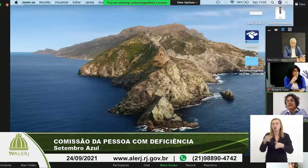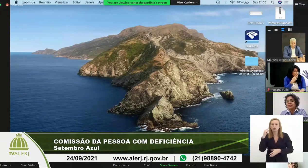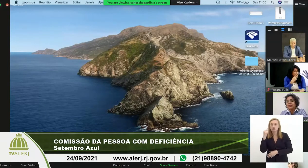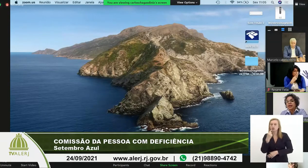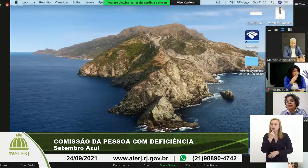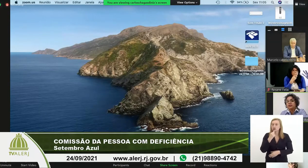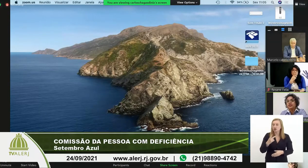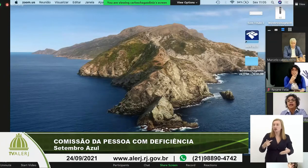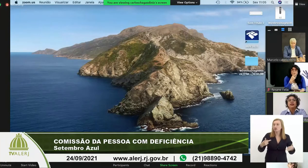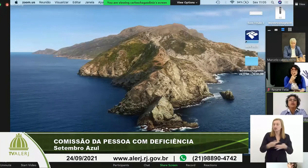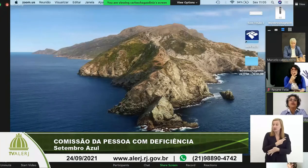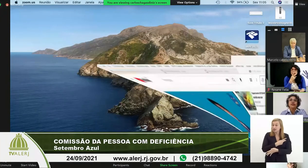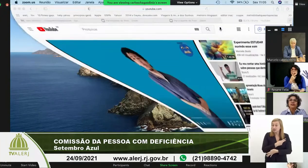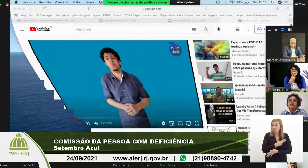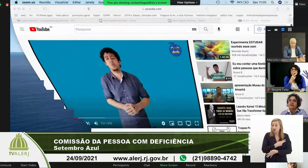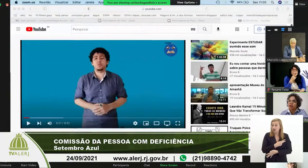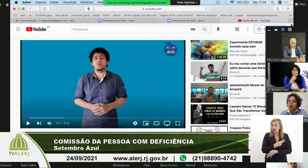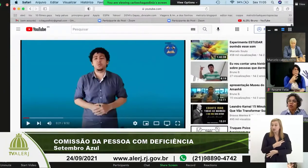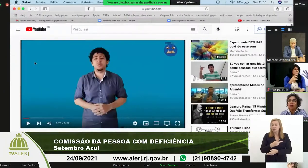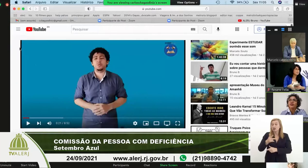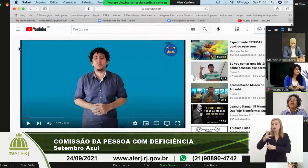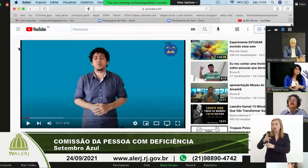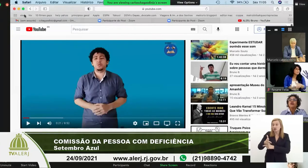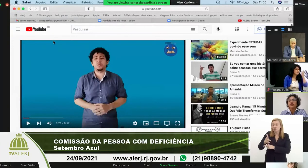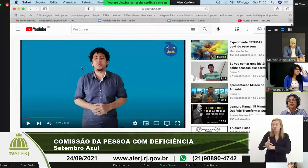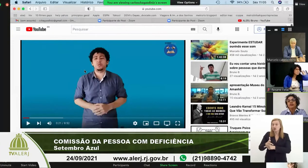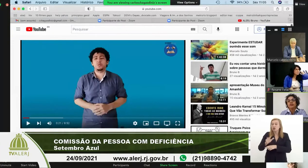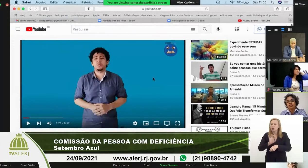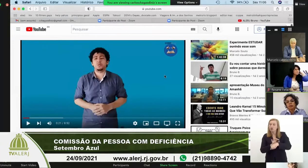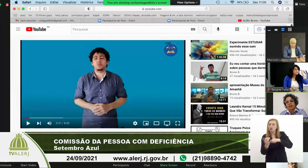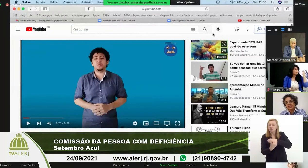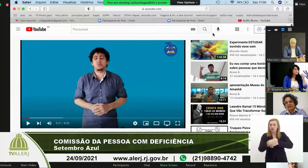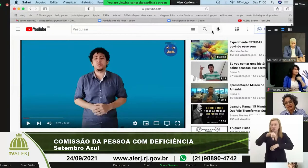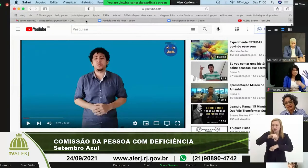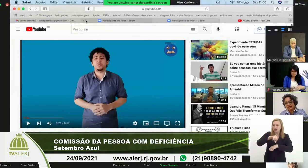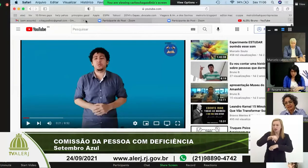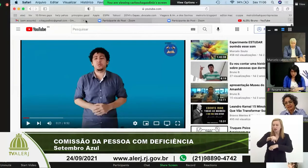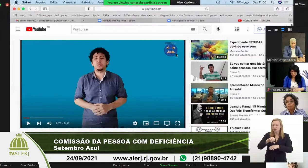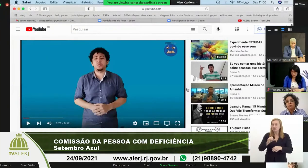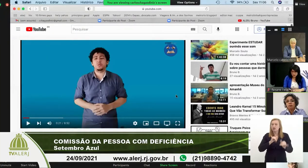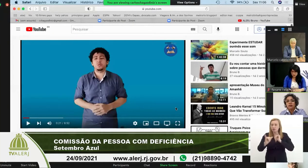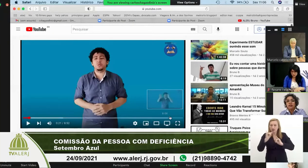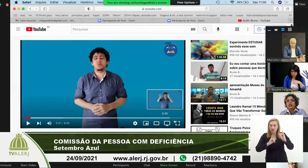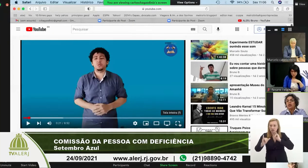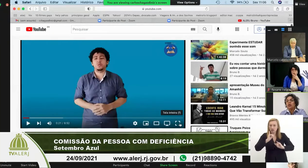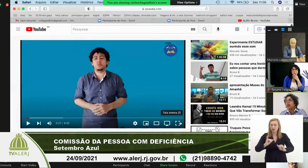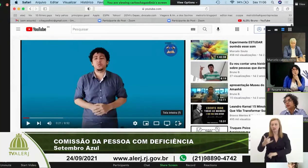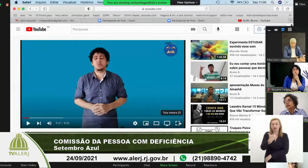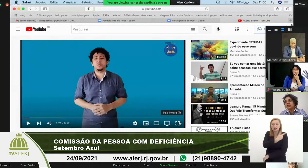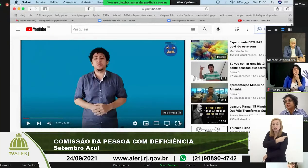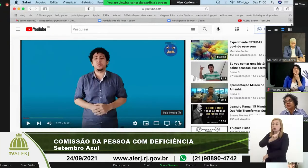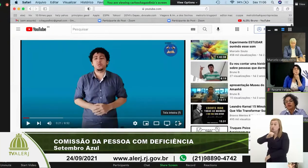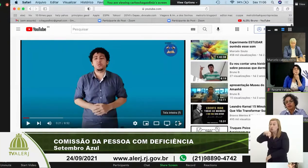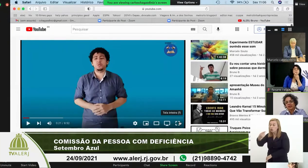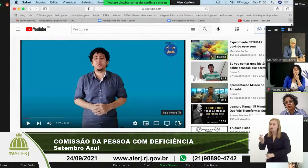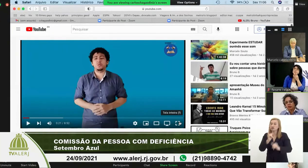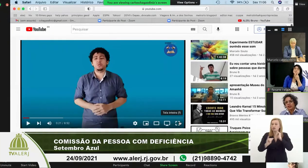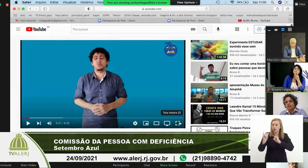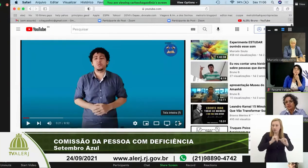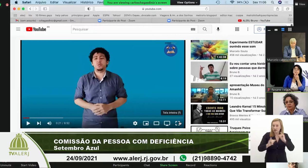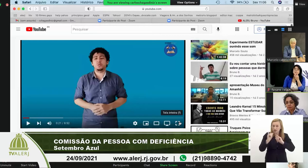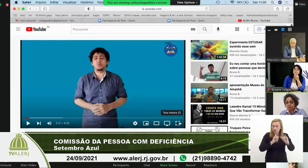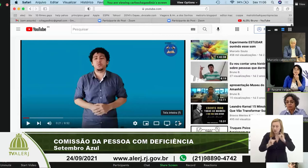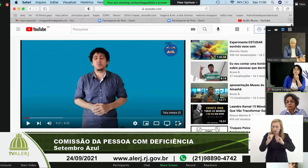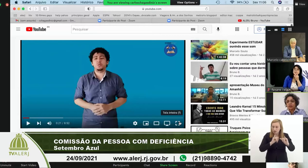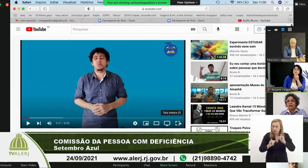acontecimentos né covid-19 informações sobre a vacinação e outras informações